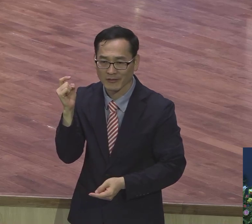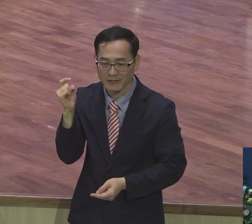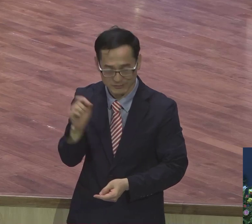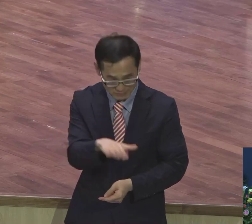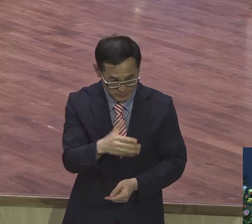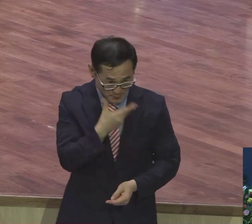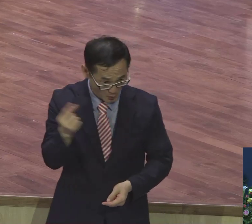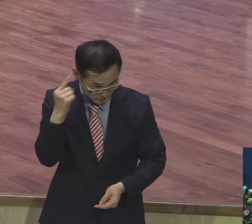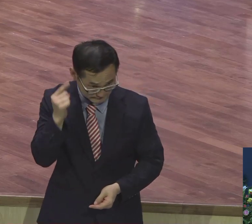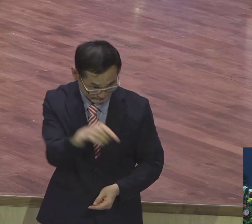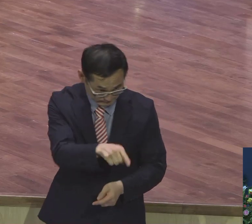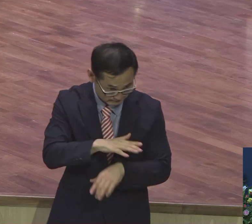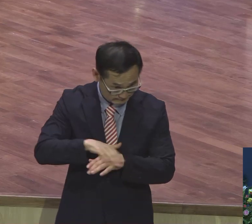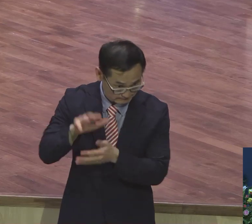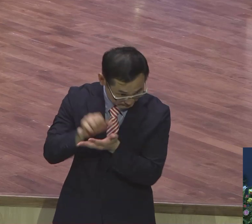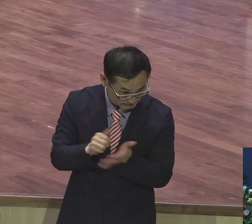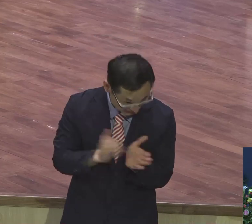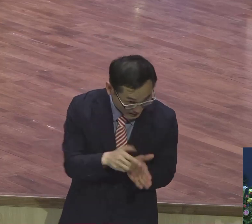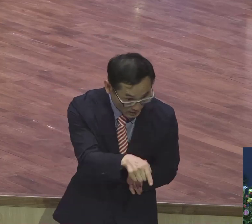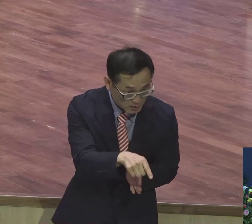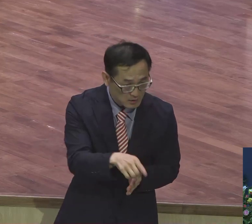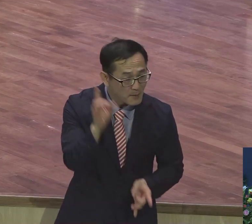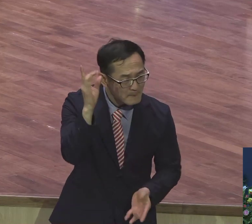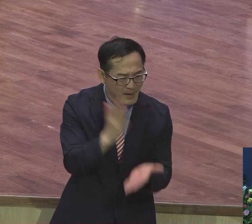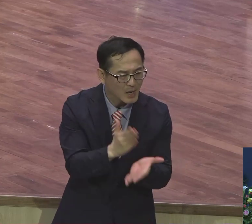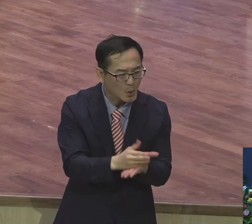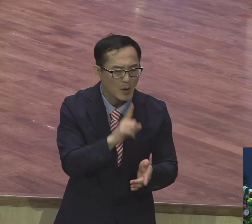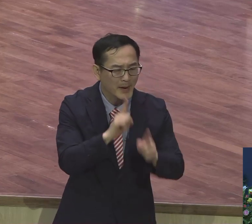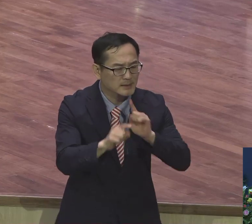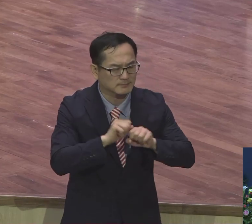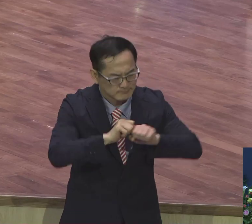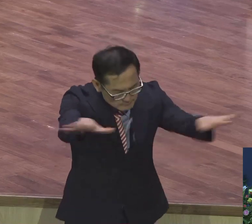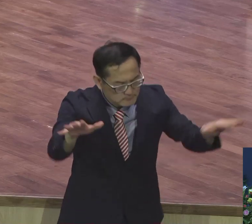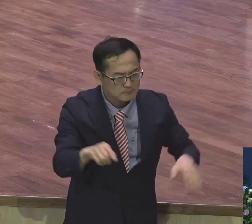다니며 만민에게 보험을 전파하라. 말되는 소리입니까